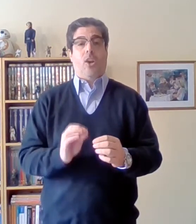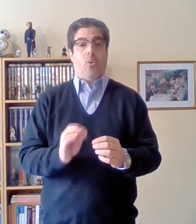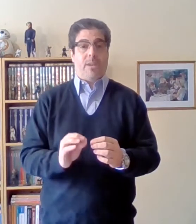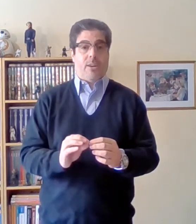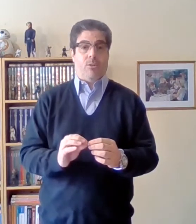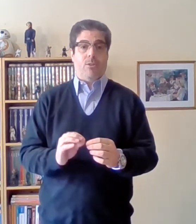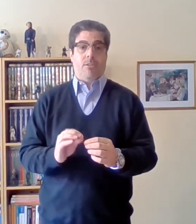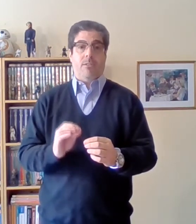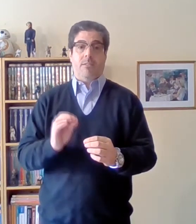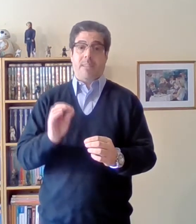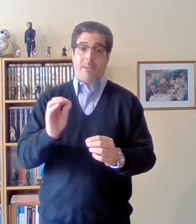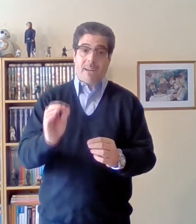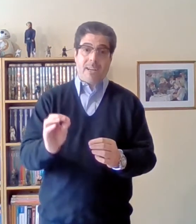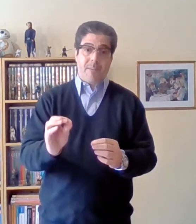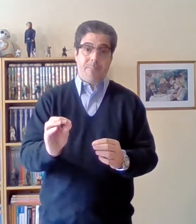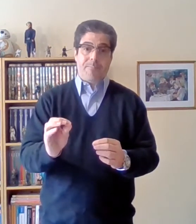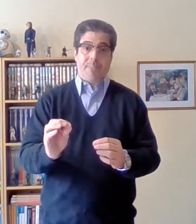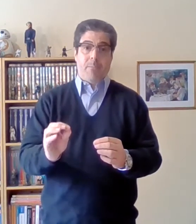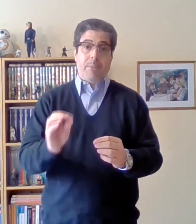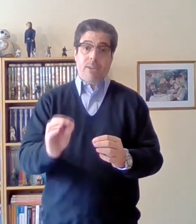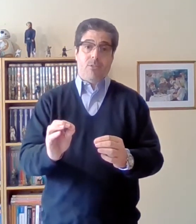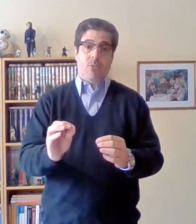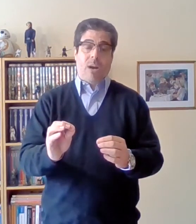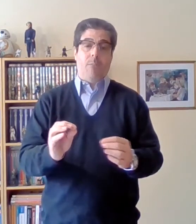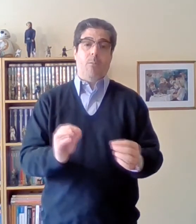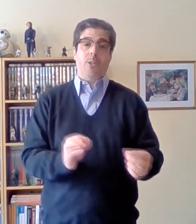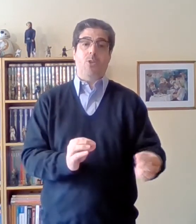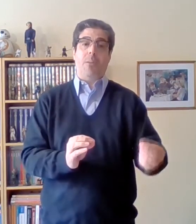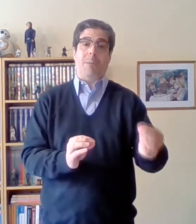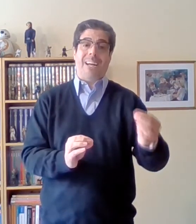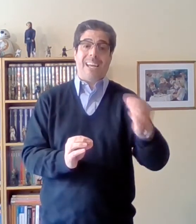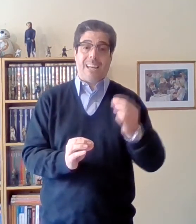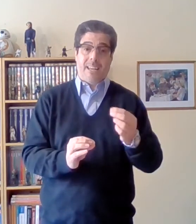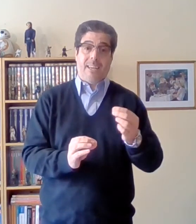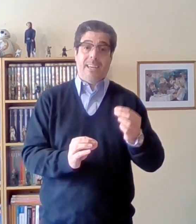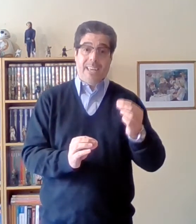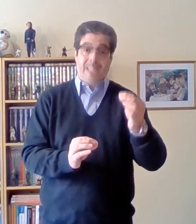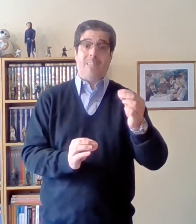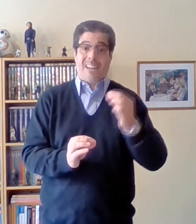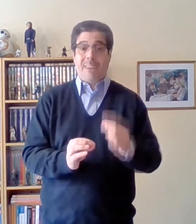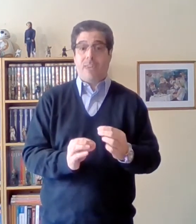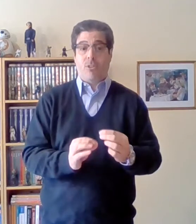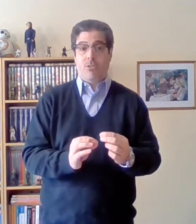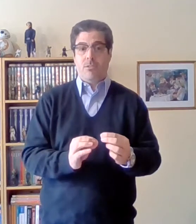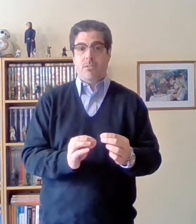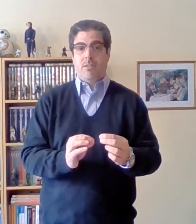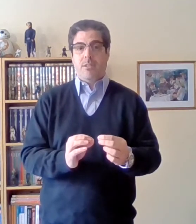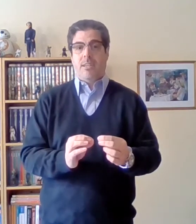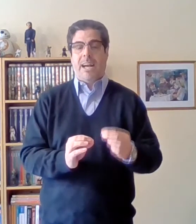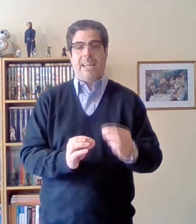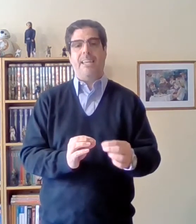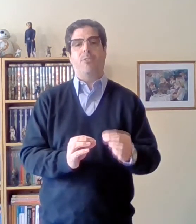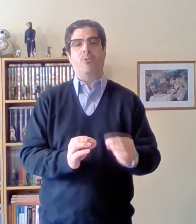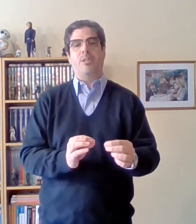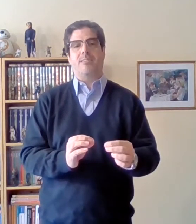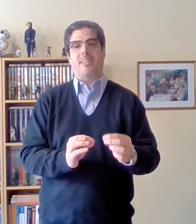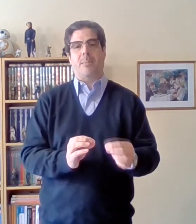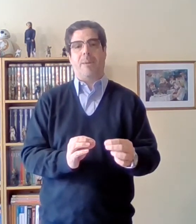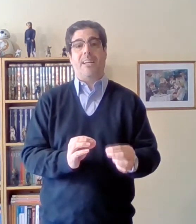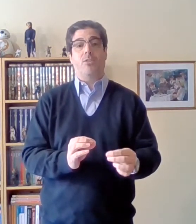obrero trabaja pero al momento de pagarle el trabajo ahí es donde se le está pagando